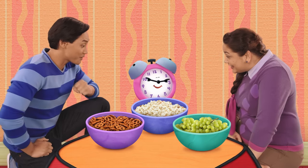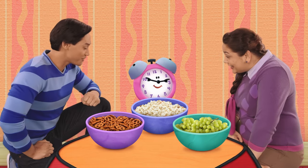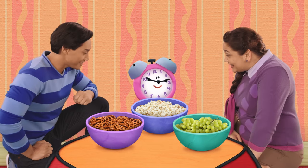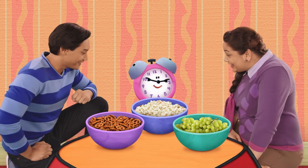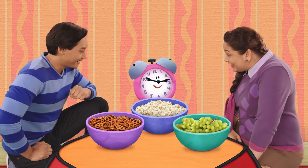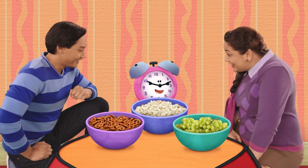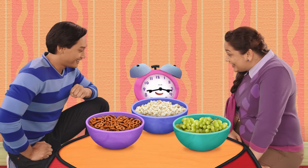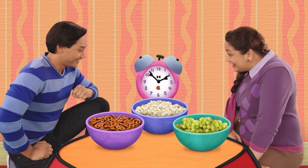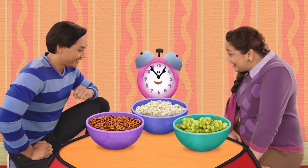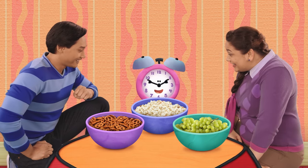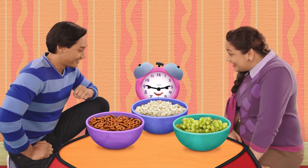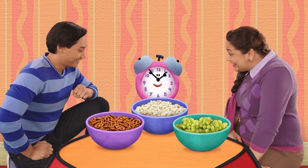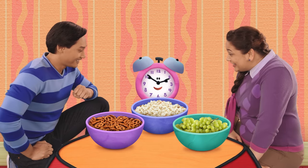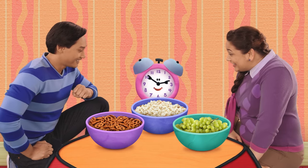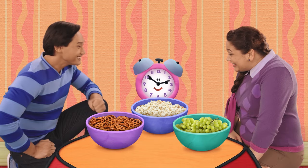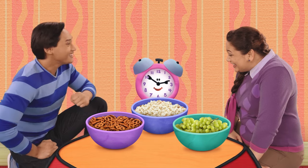biblioteca? ¡No me la perdería! ¡Oh!